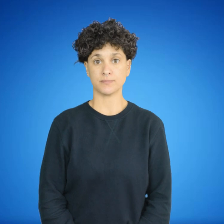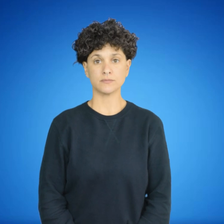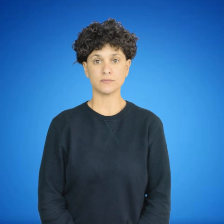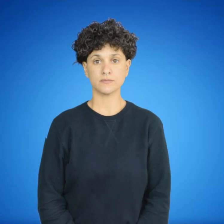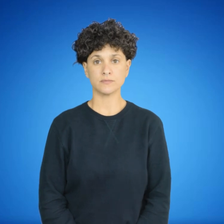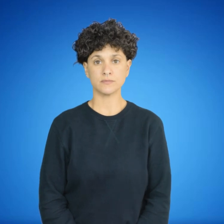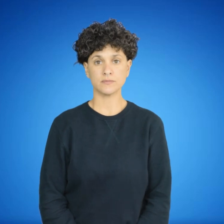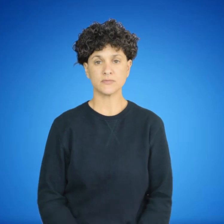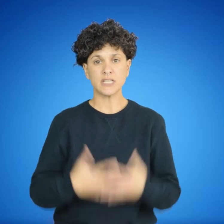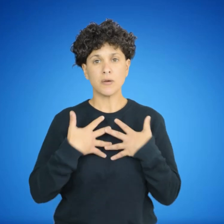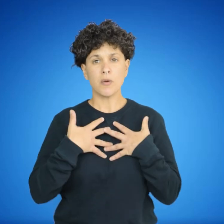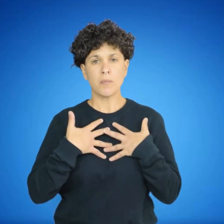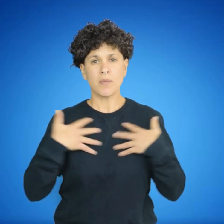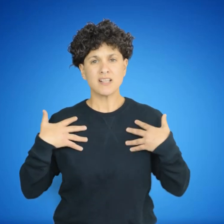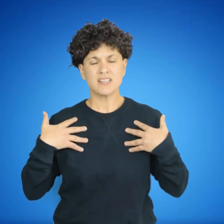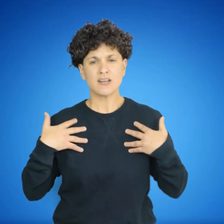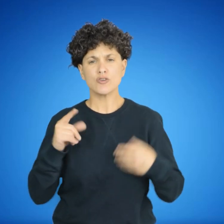Los innaturales e innecesarios,